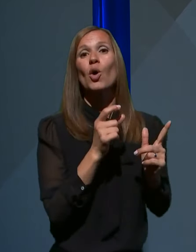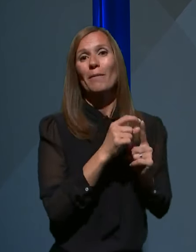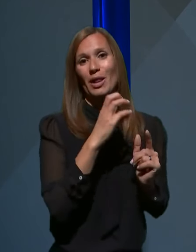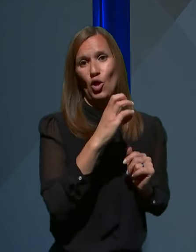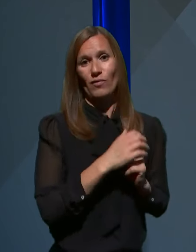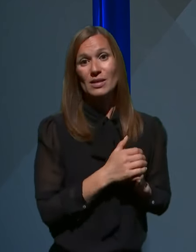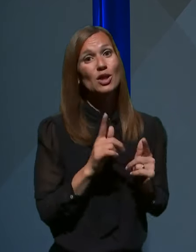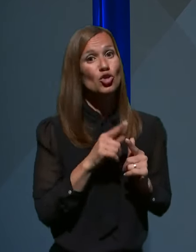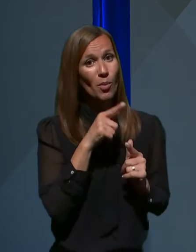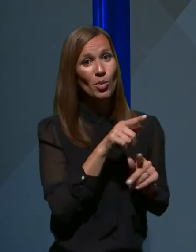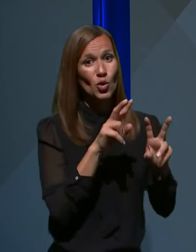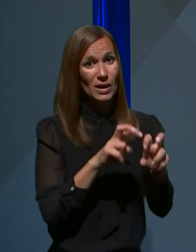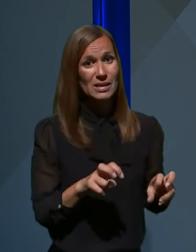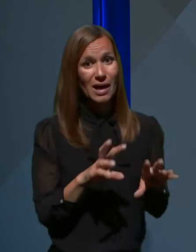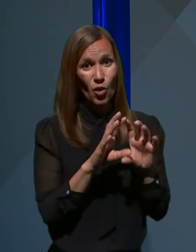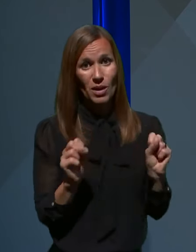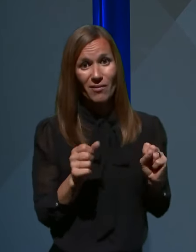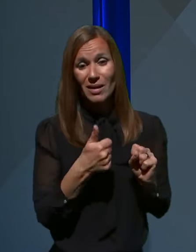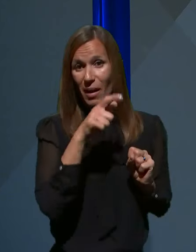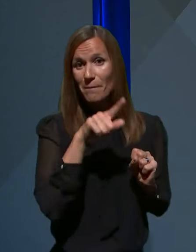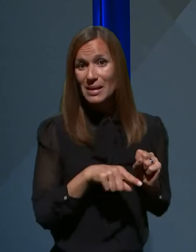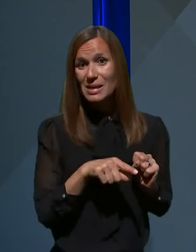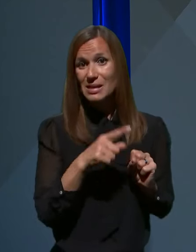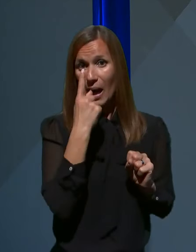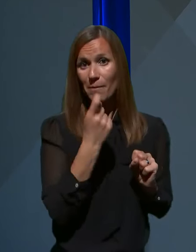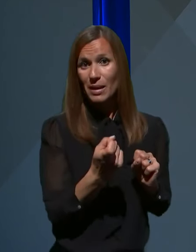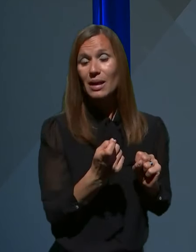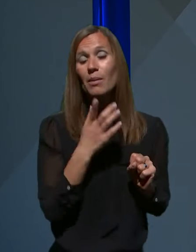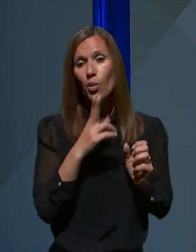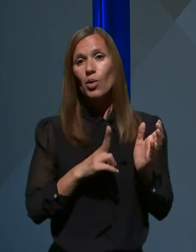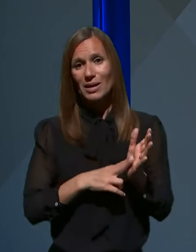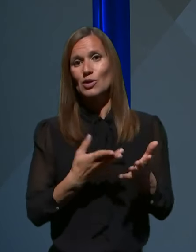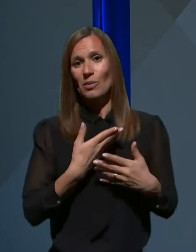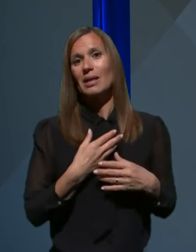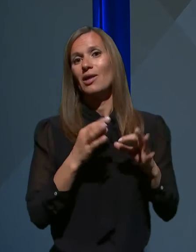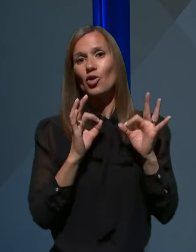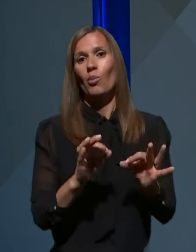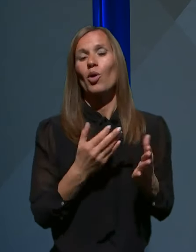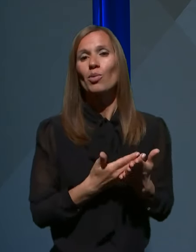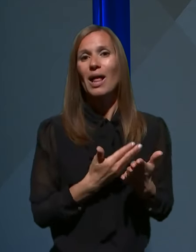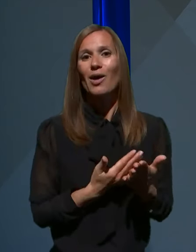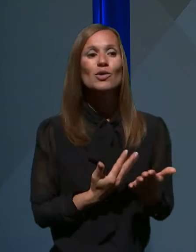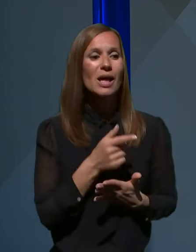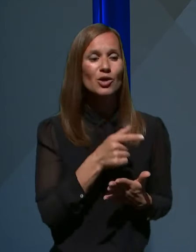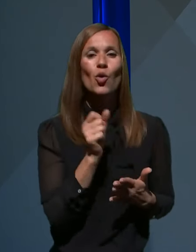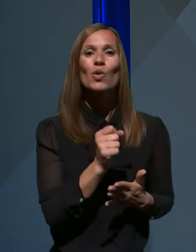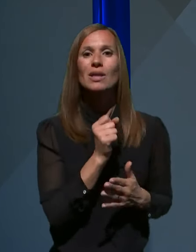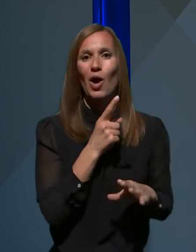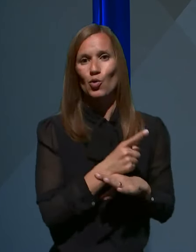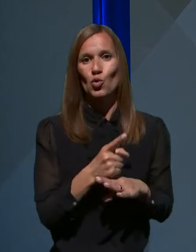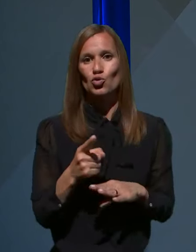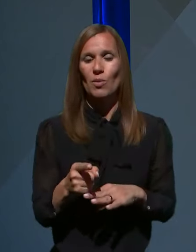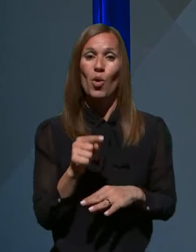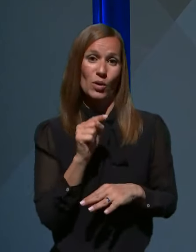to raziskavo opravili v mesecu aprilu, bomo res imeli prave podlage za to, da odločamo o tem,